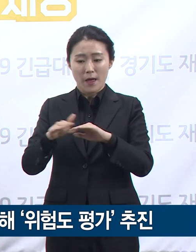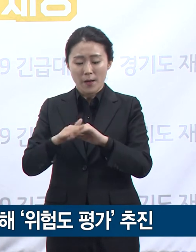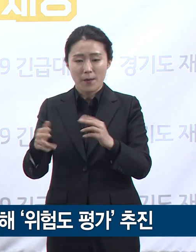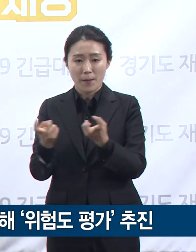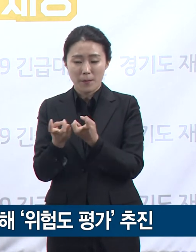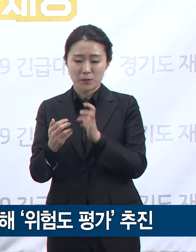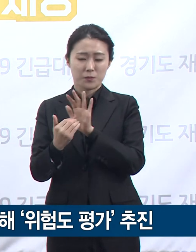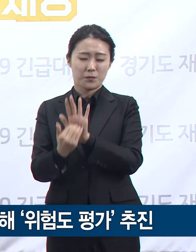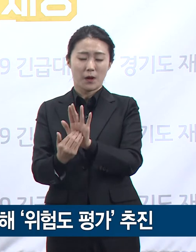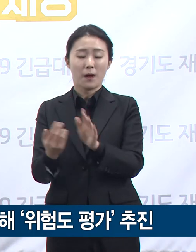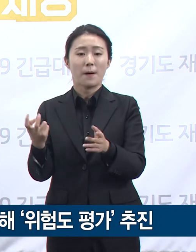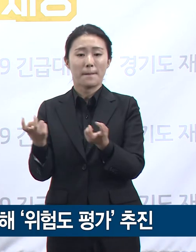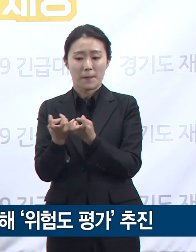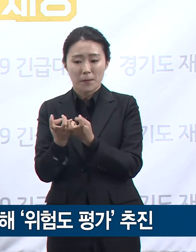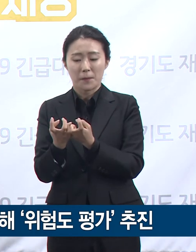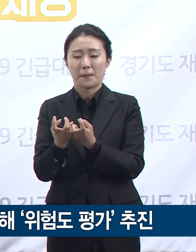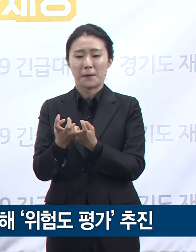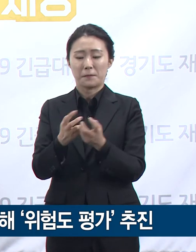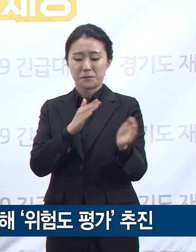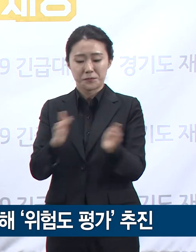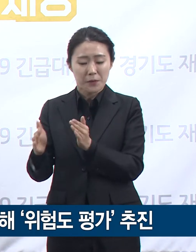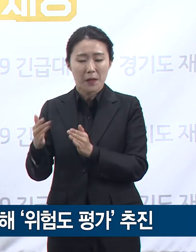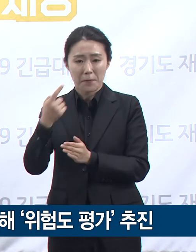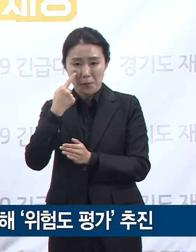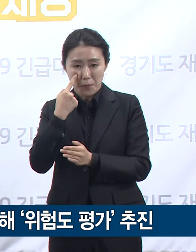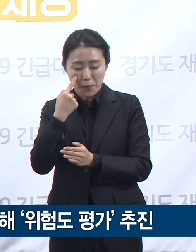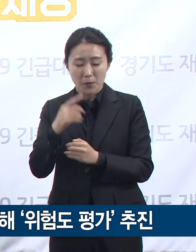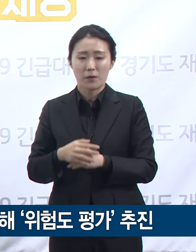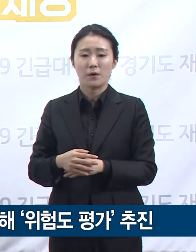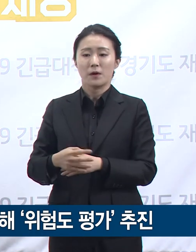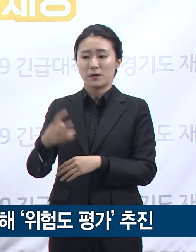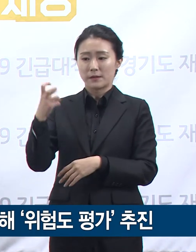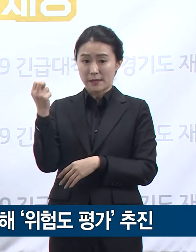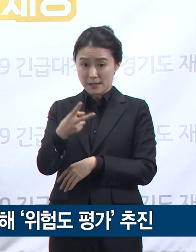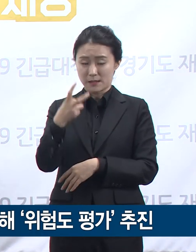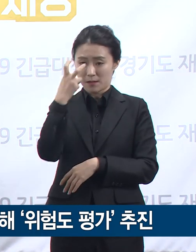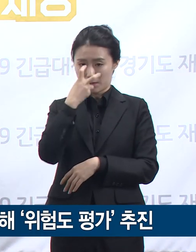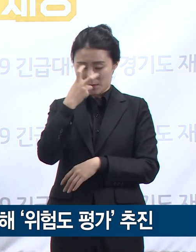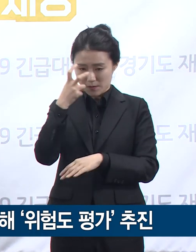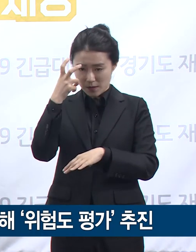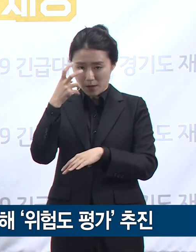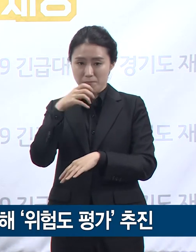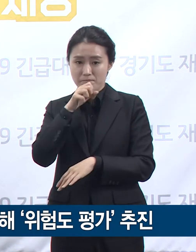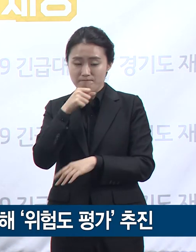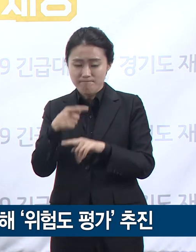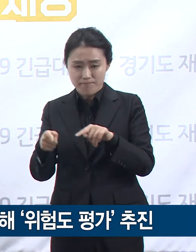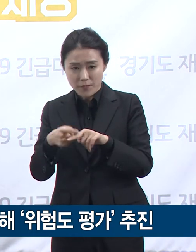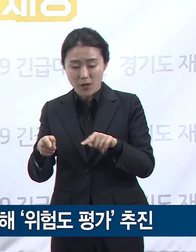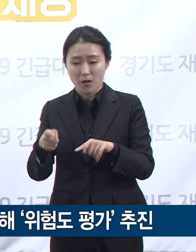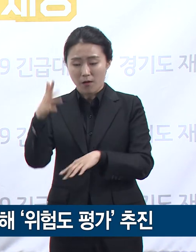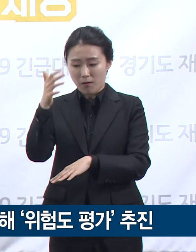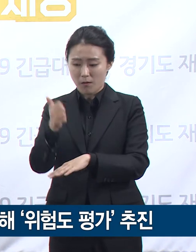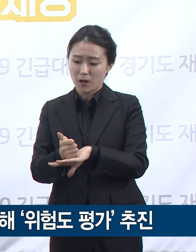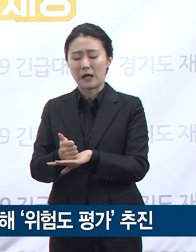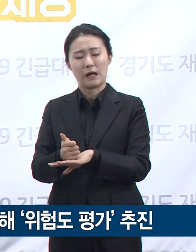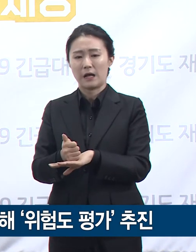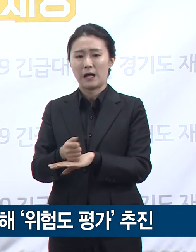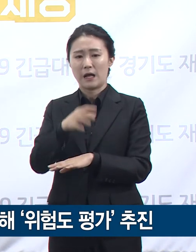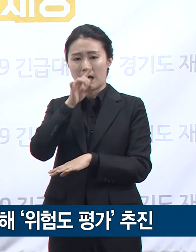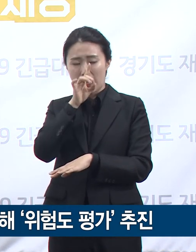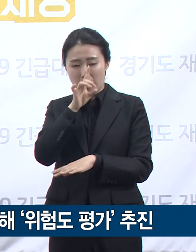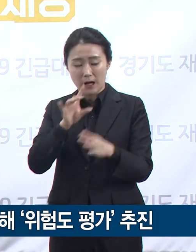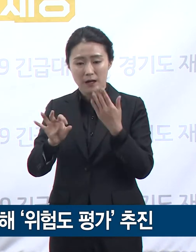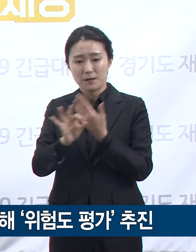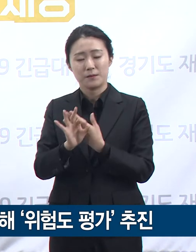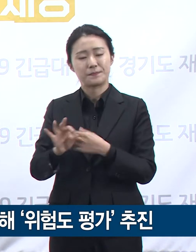감염병을 예방하고자 합니다. 행사 위험도 평가 지표는 정부의 시설별 위험도 평가 지표와 집단